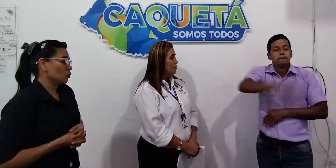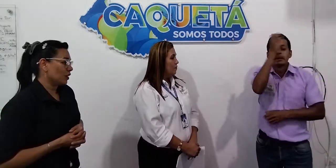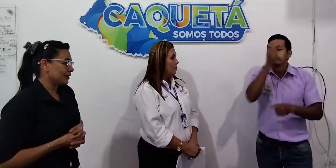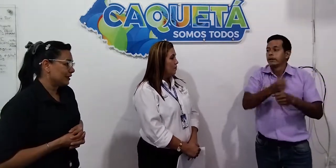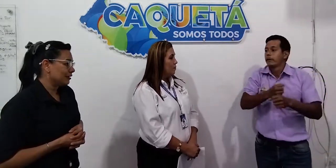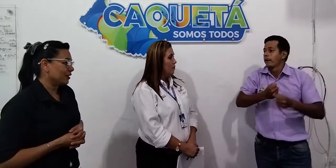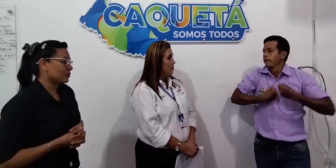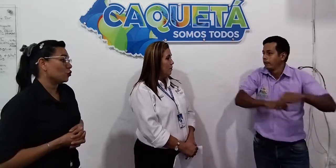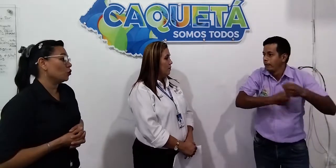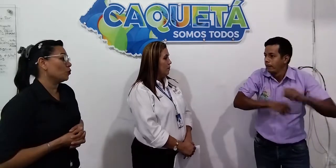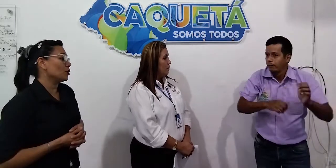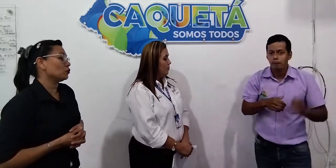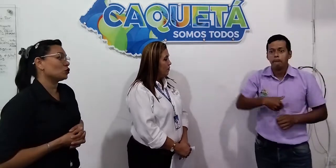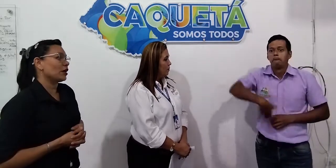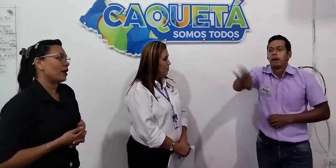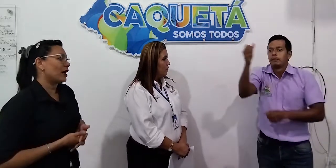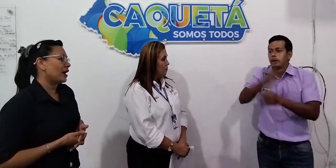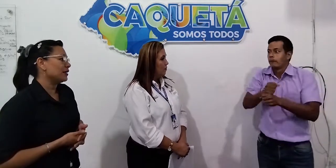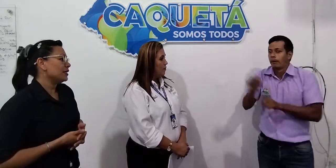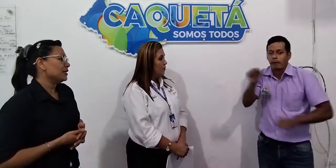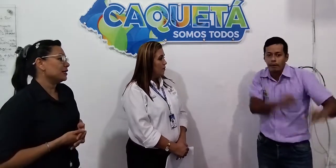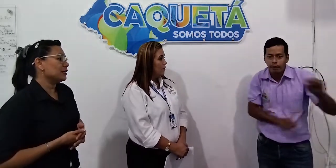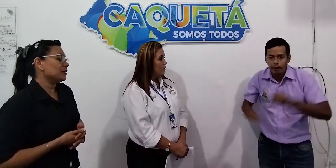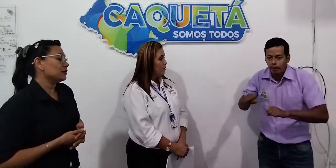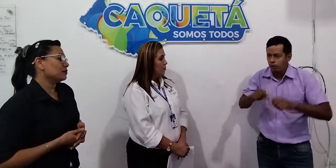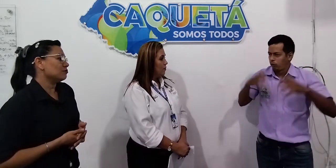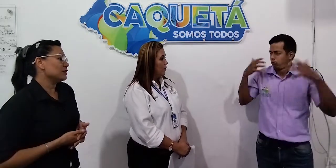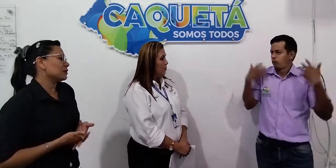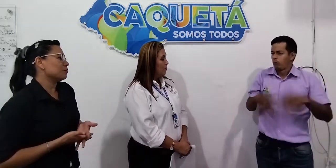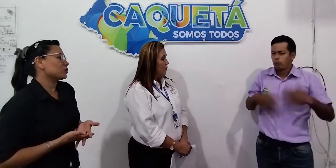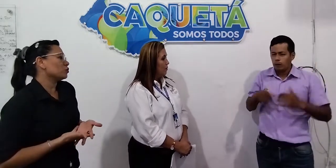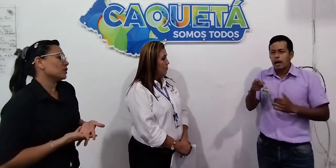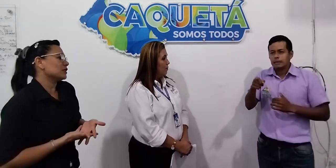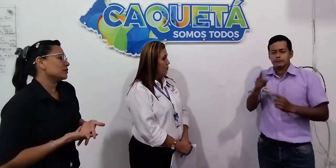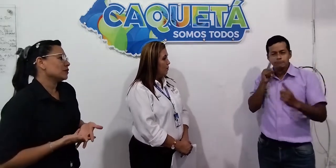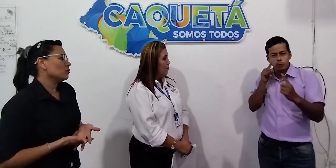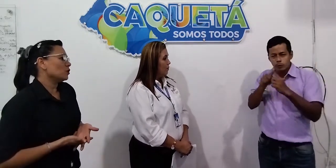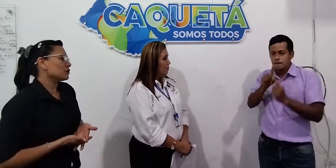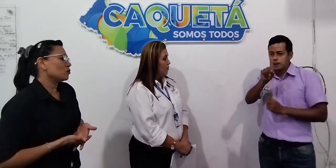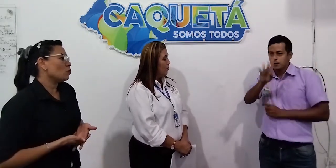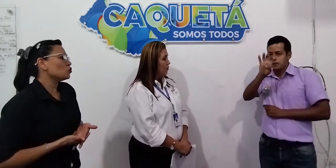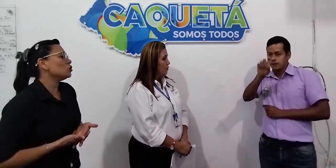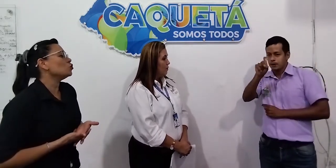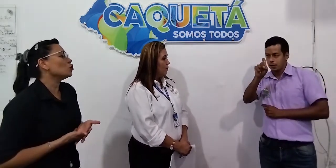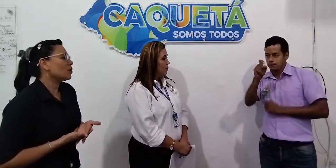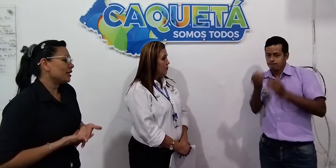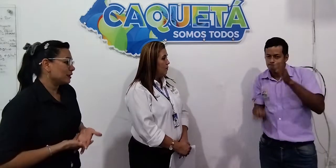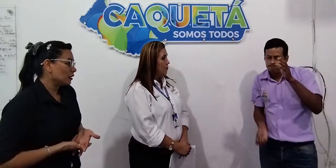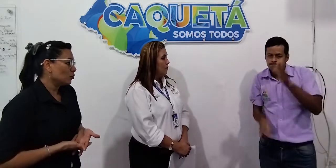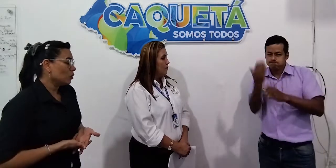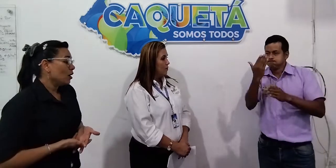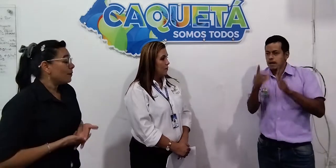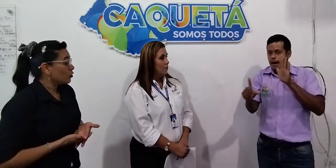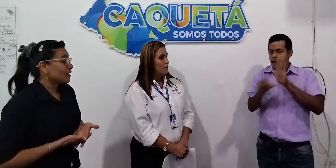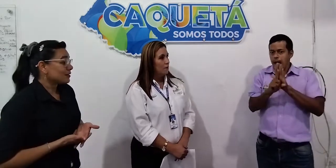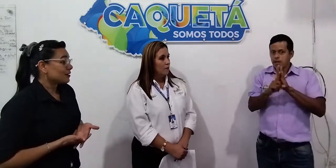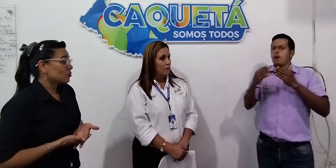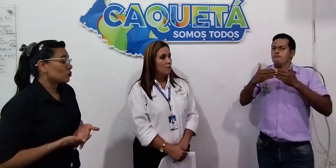educativa, solo podíamos trabajar y ser personas pues como sin un objetivo, pero gracias a Dios